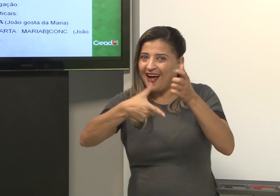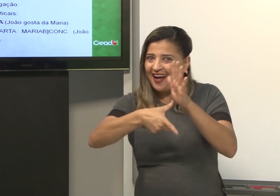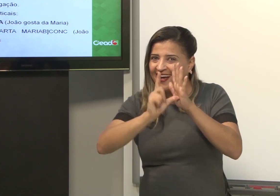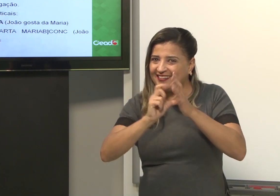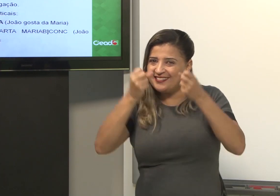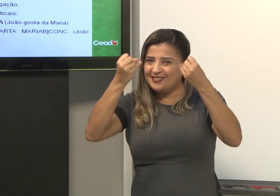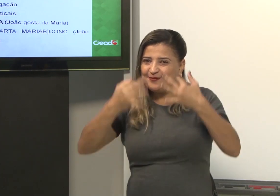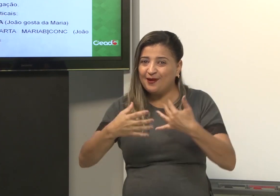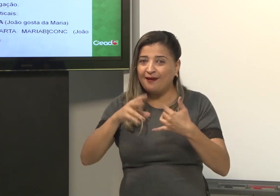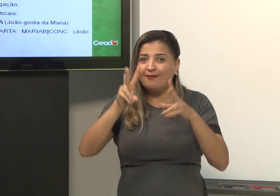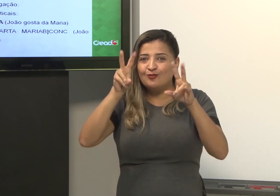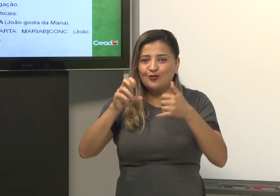Sujeito, verbo e objeto.